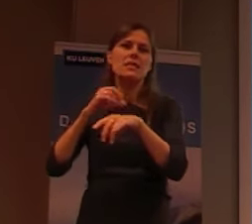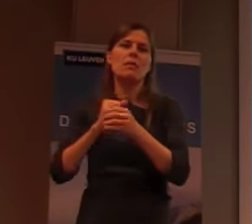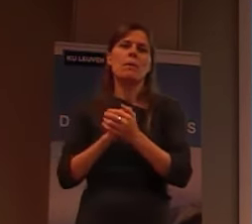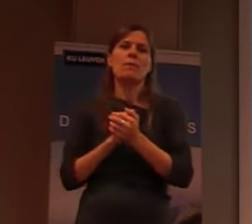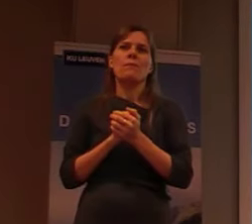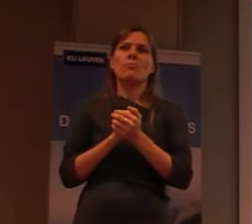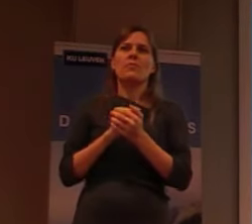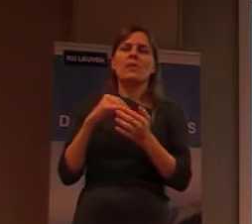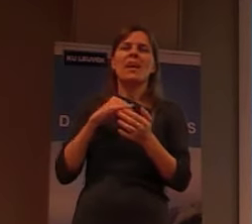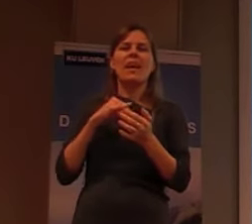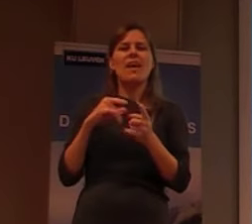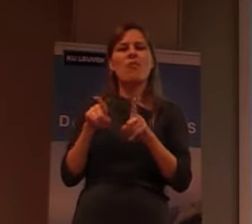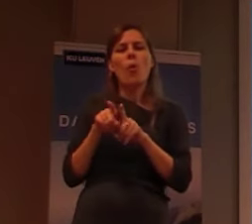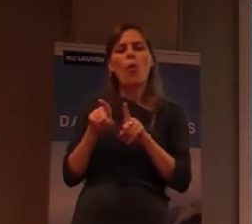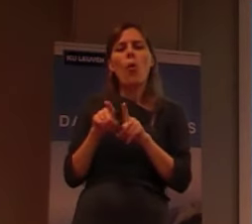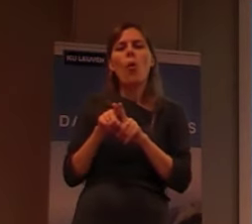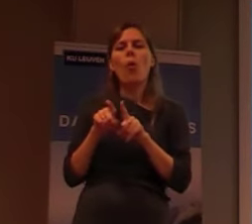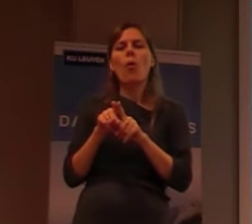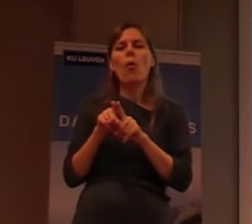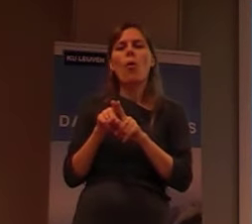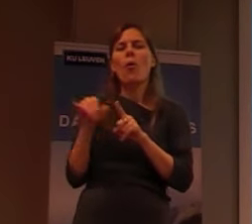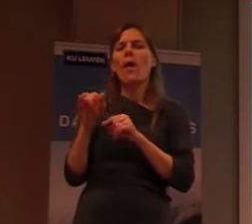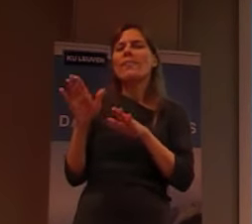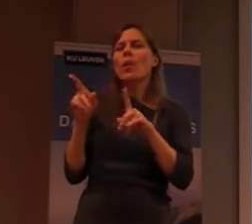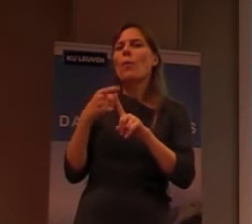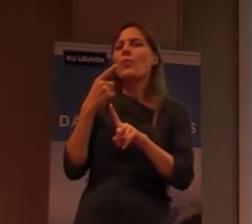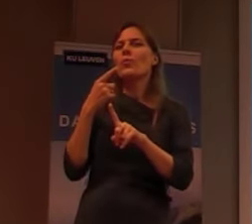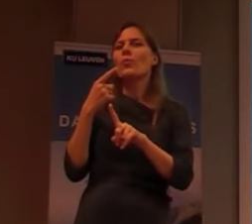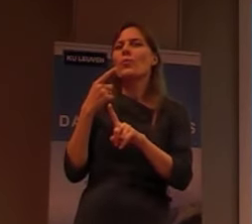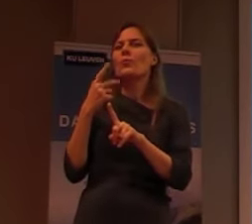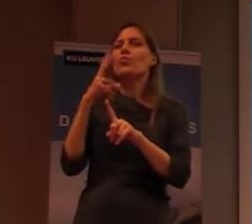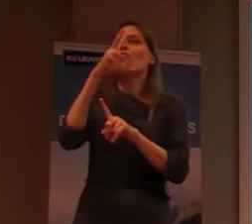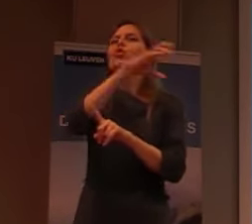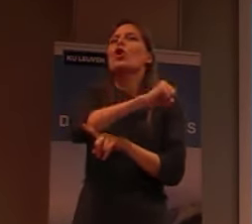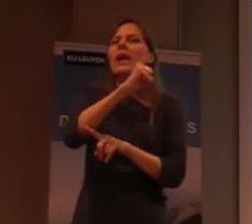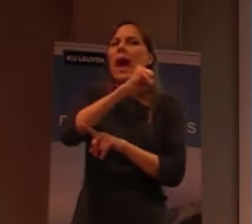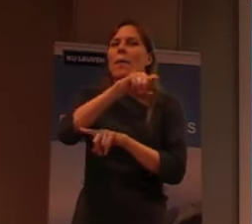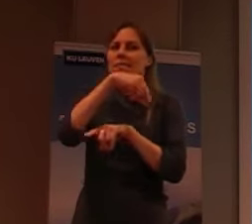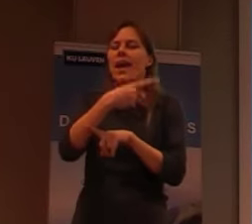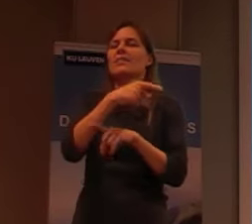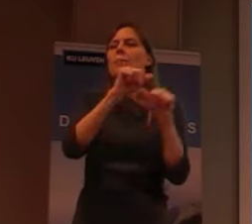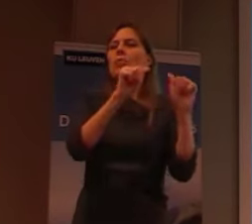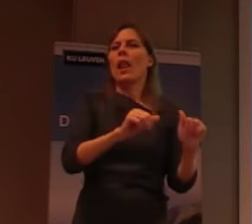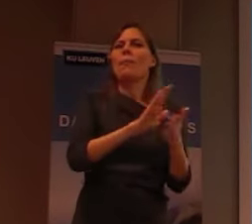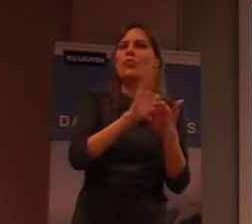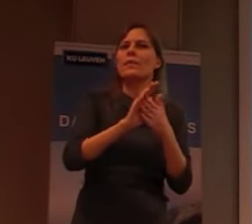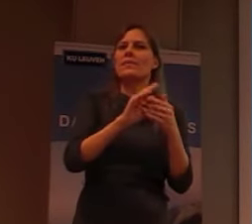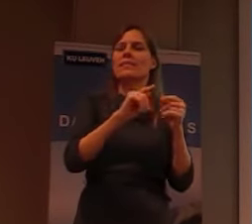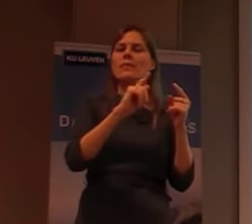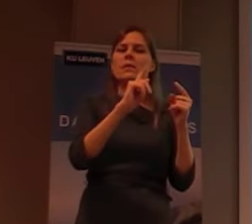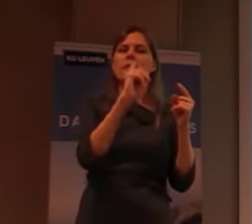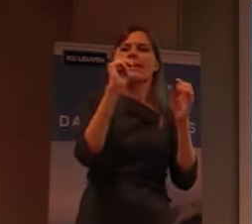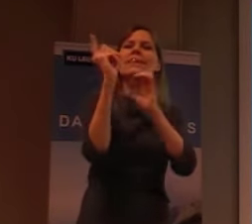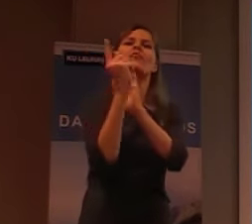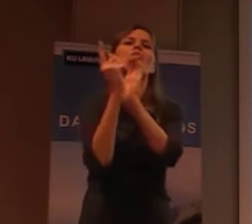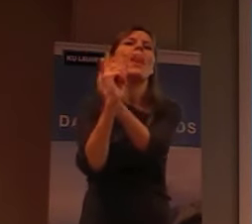dat, dikwijls, wordt, teruggegrepen, naar dit soort van model. Van isoleren, van proberen, toch iets